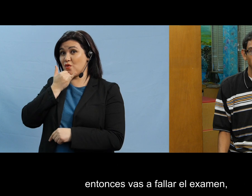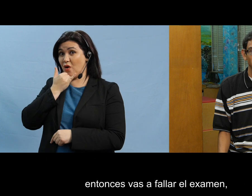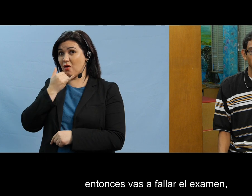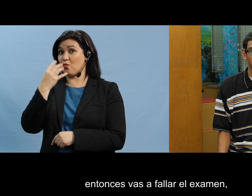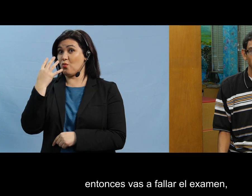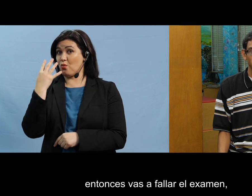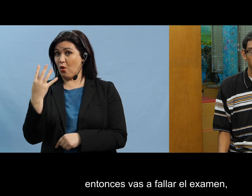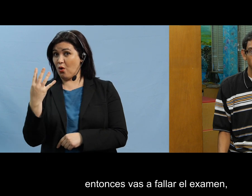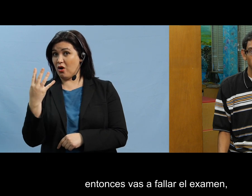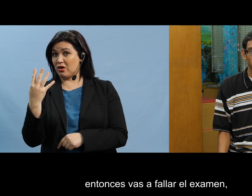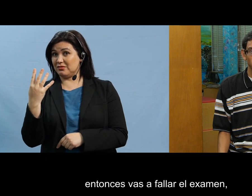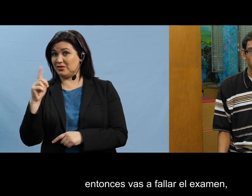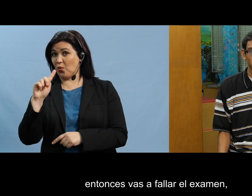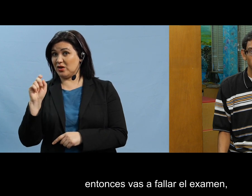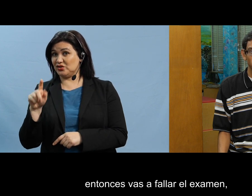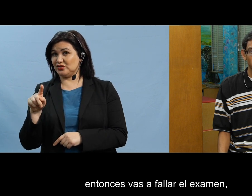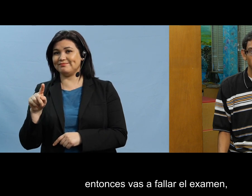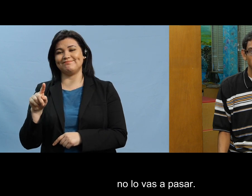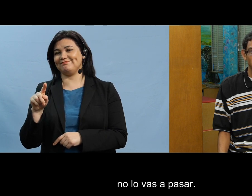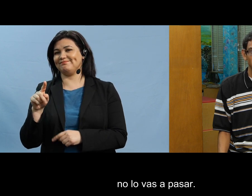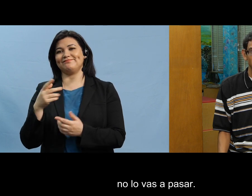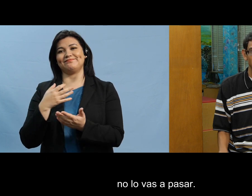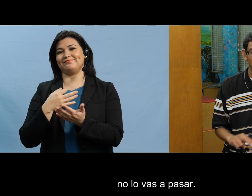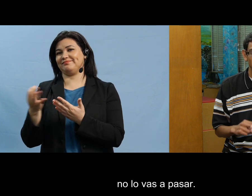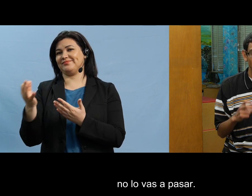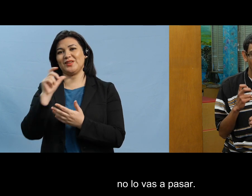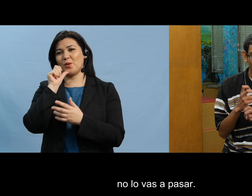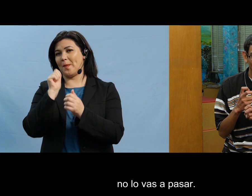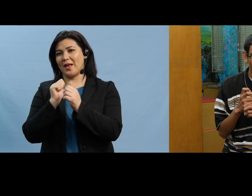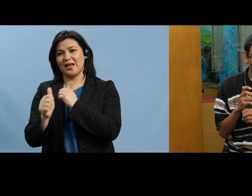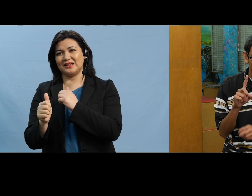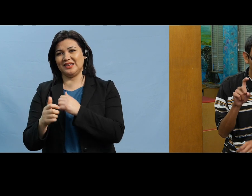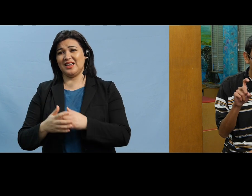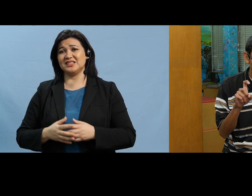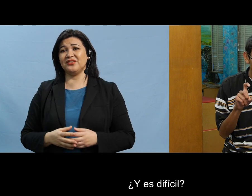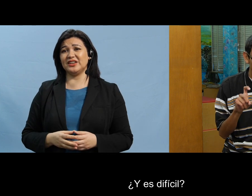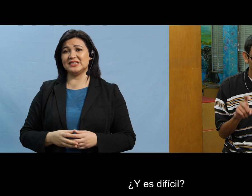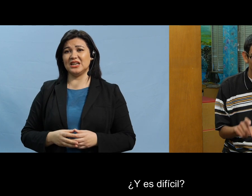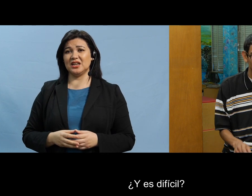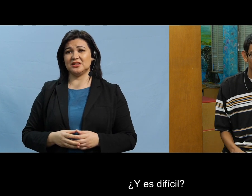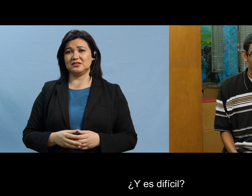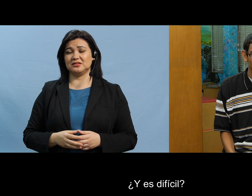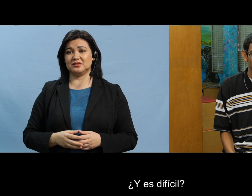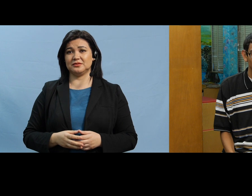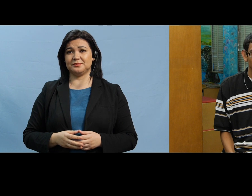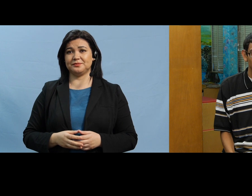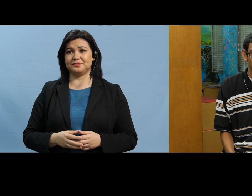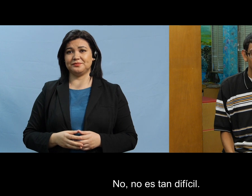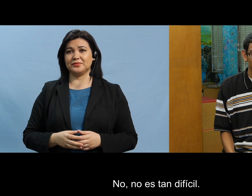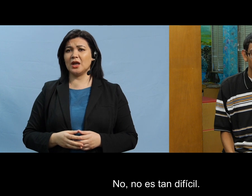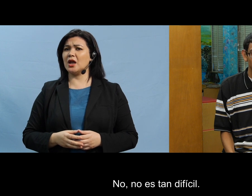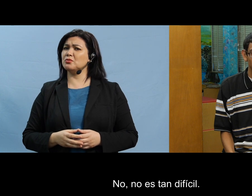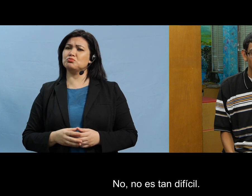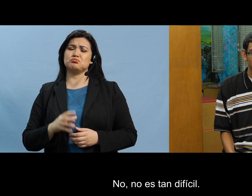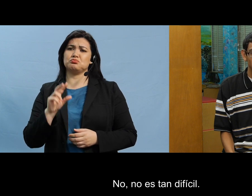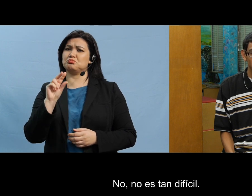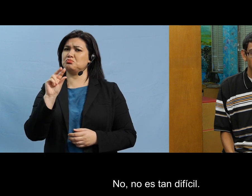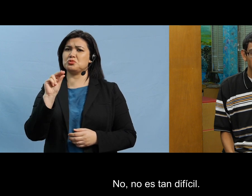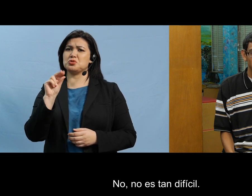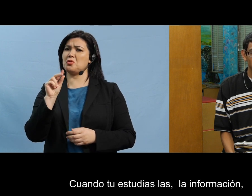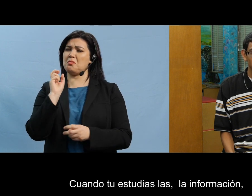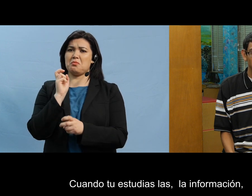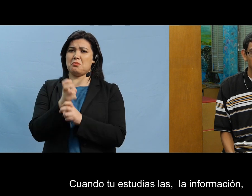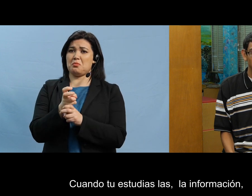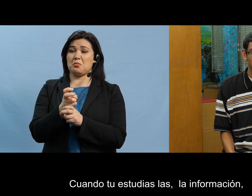entonces vas a fallar el examen no lo vas a pasar y es difícil no no es tan difícil